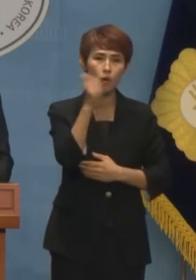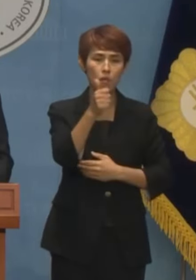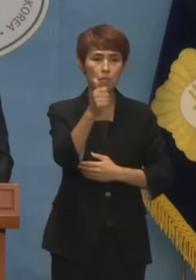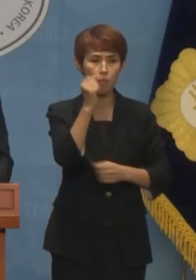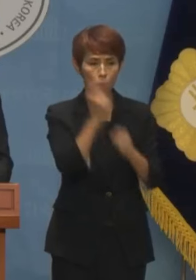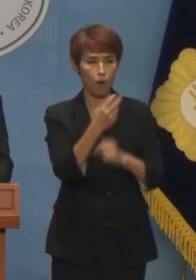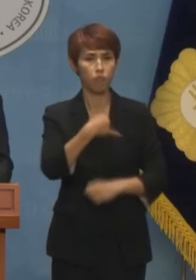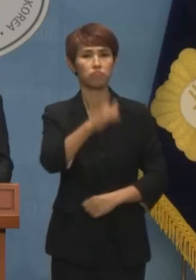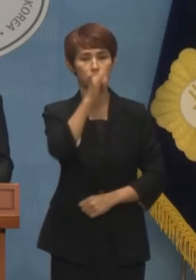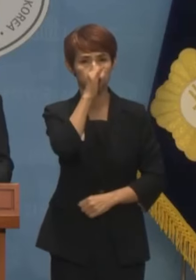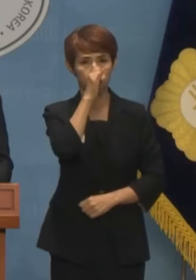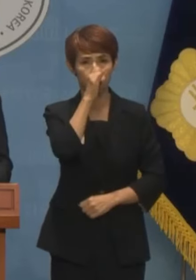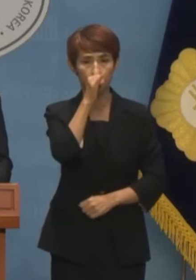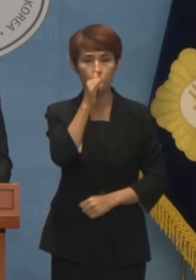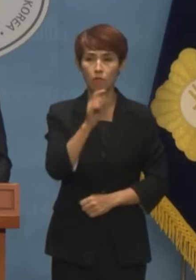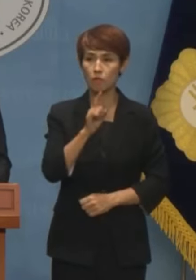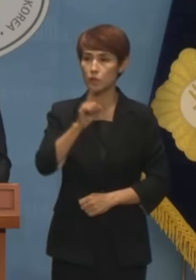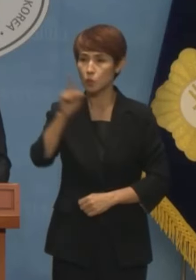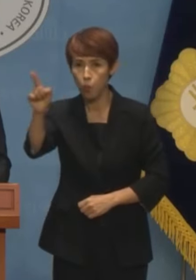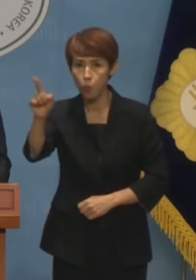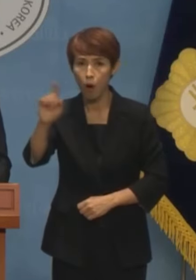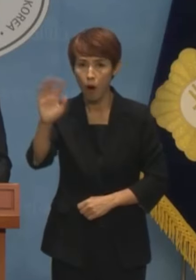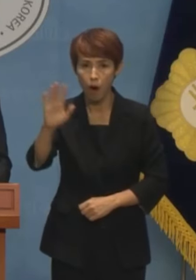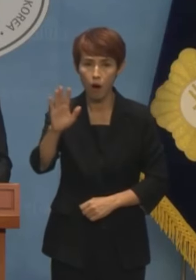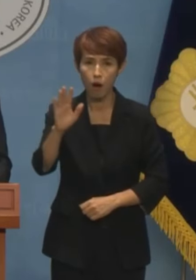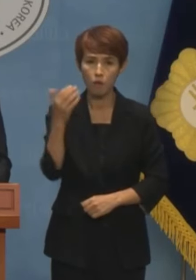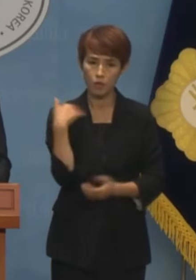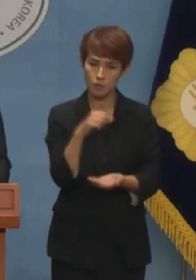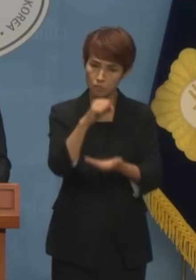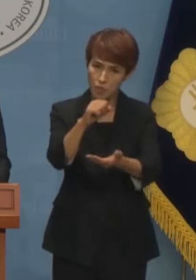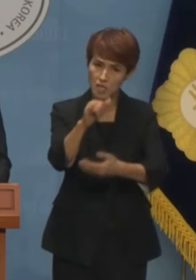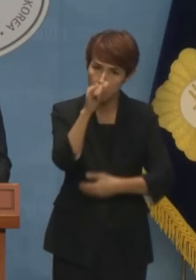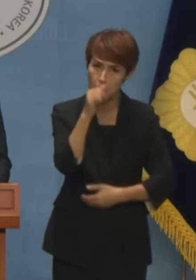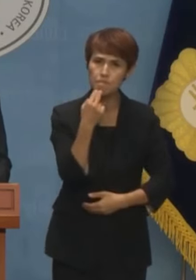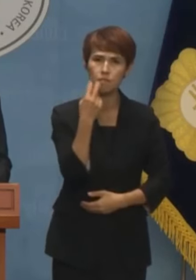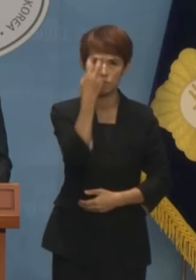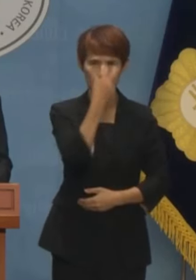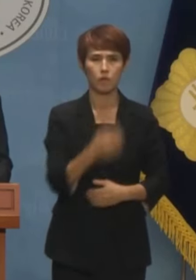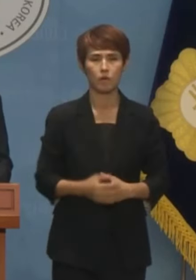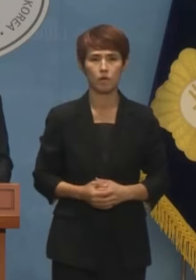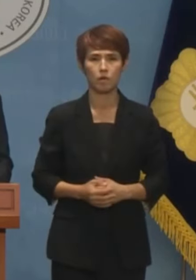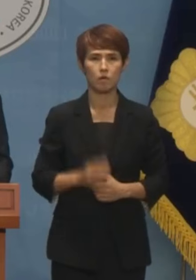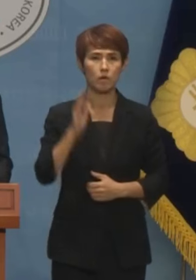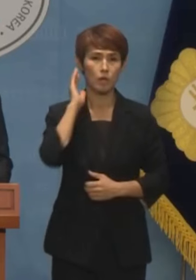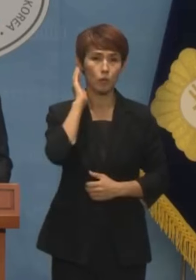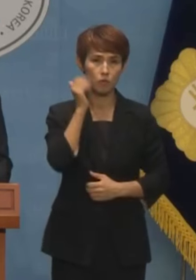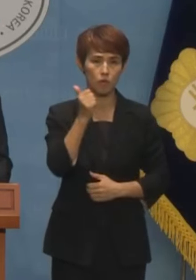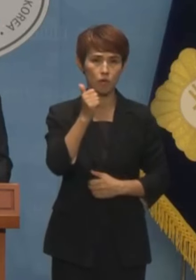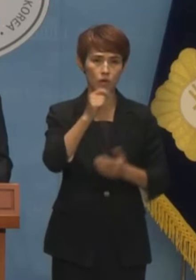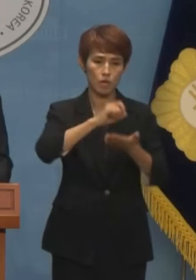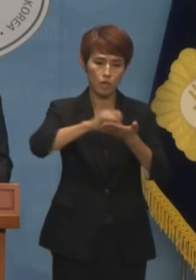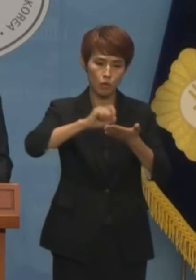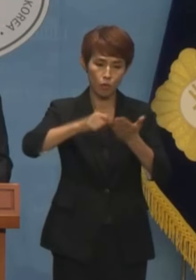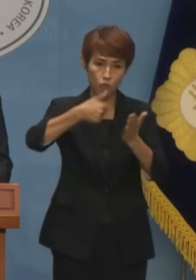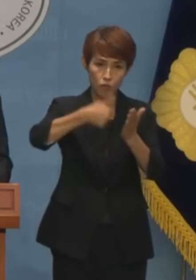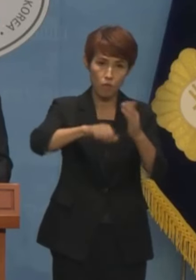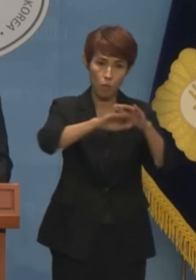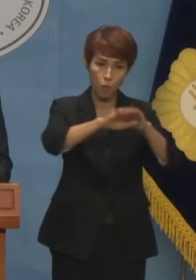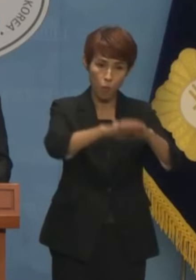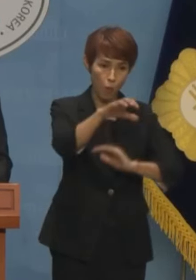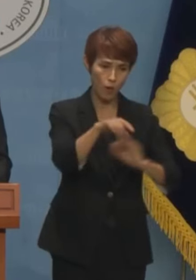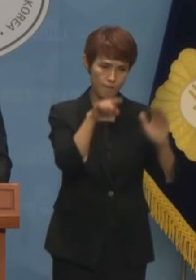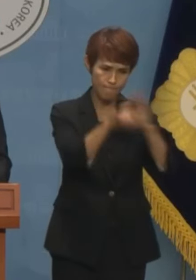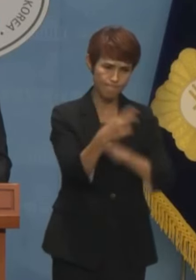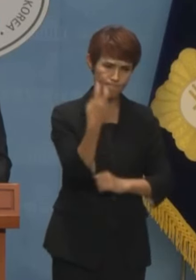신고 및 반환 조치를 했는지에 대한 조사 대통령 기록물 보관 장소에 대한 현장